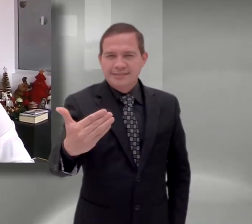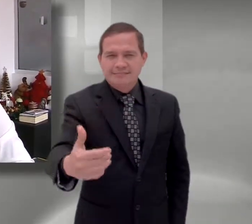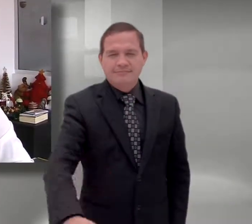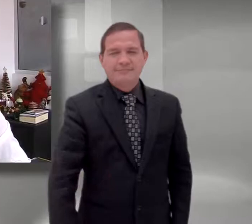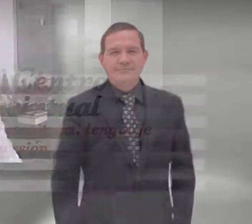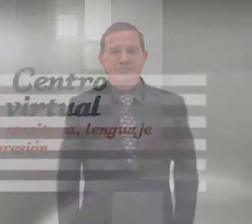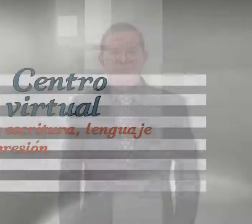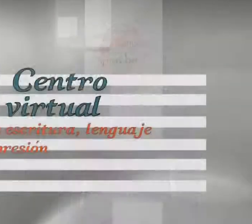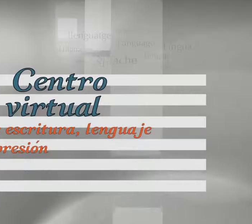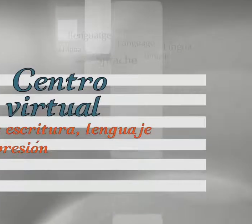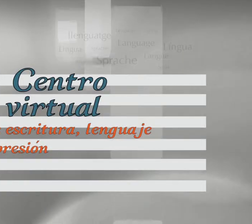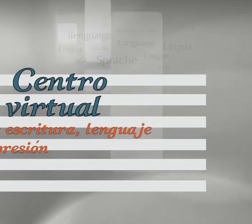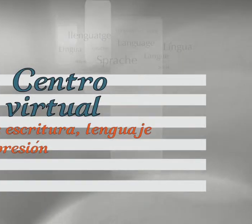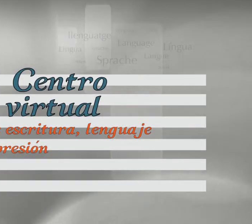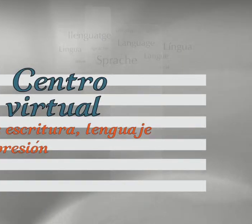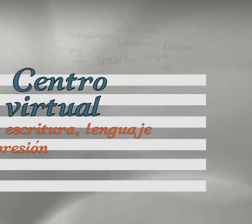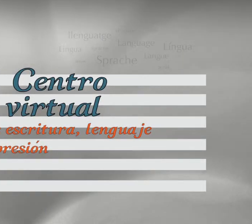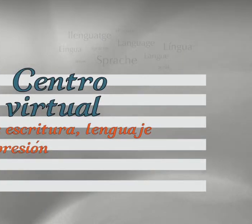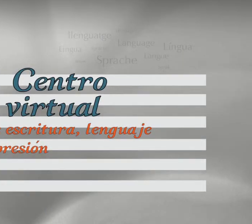gracias. Gracias.